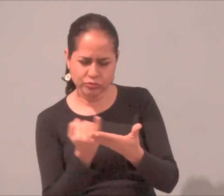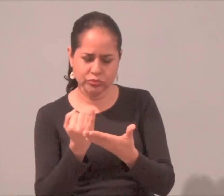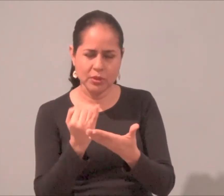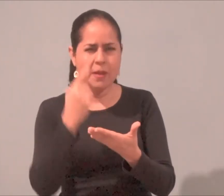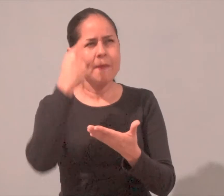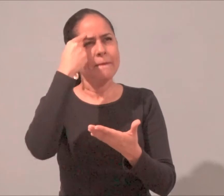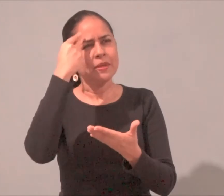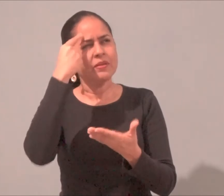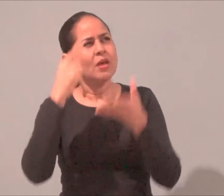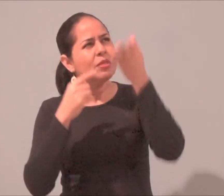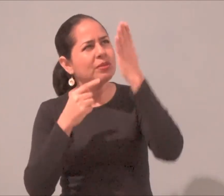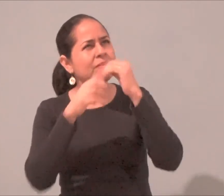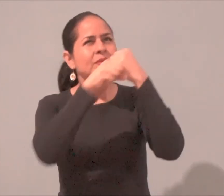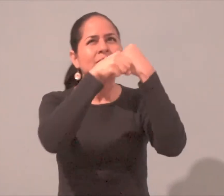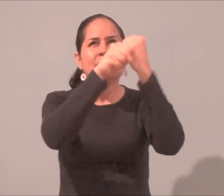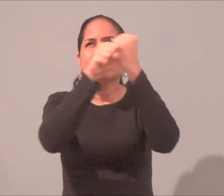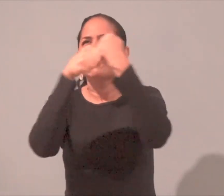Y de las personas que te rodean